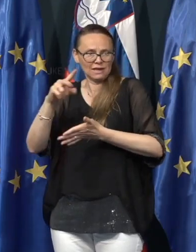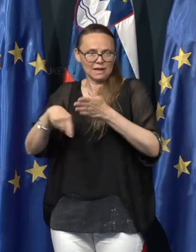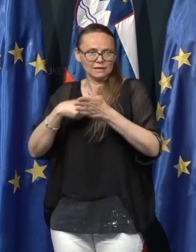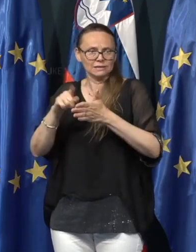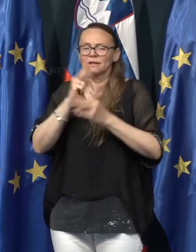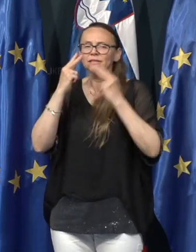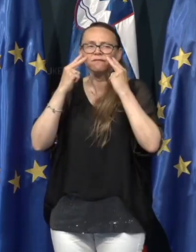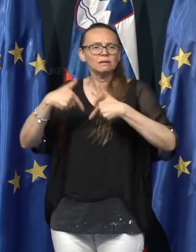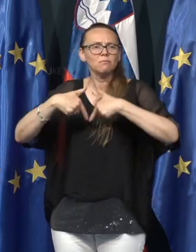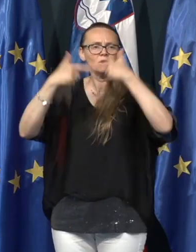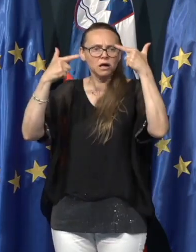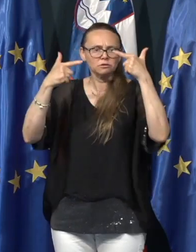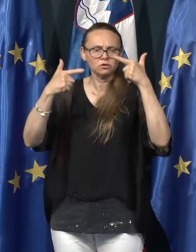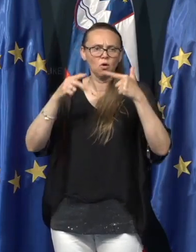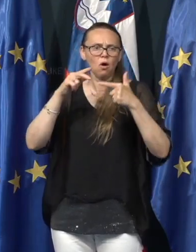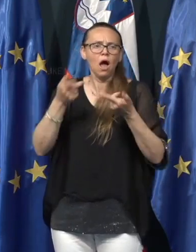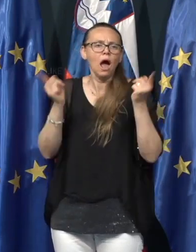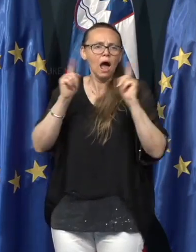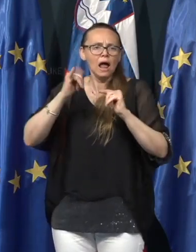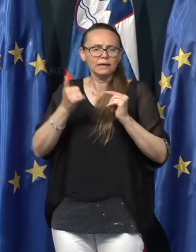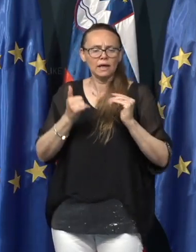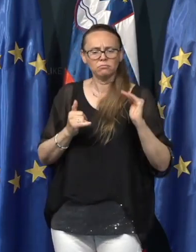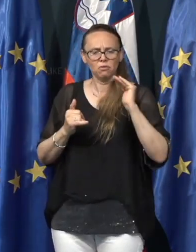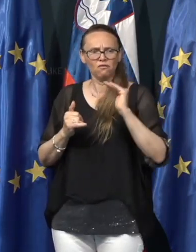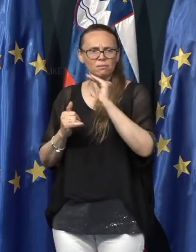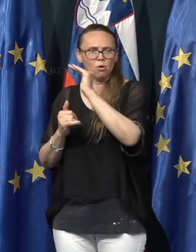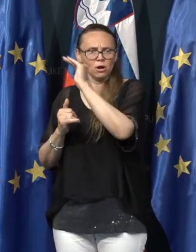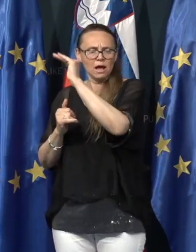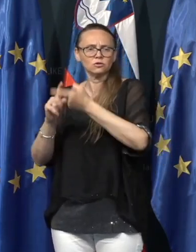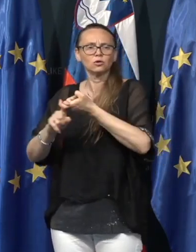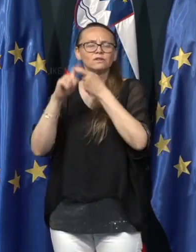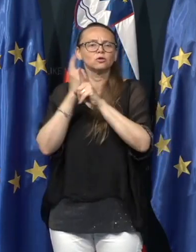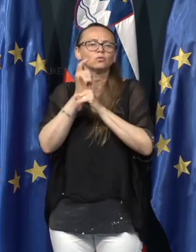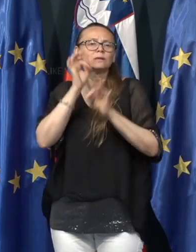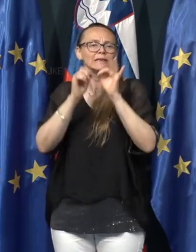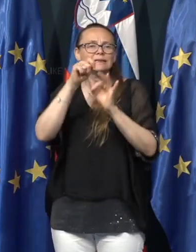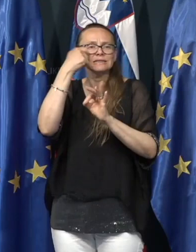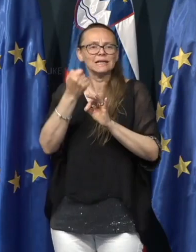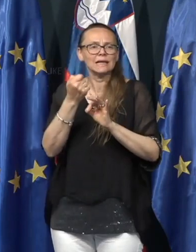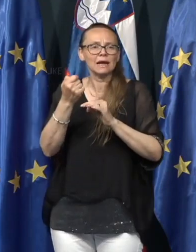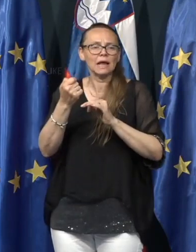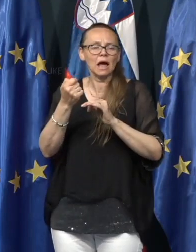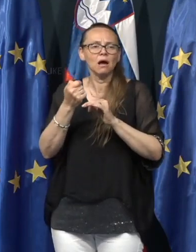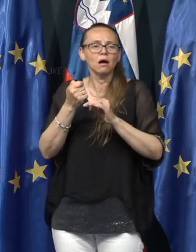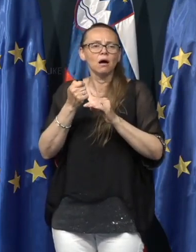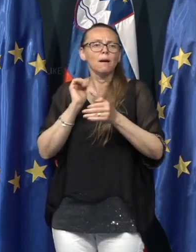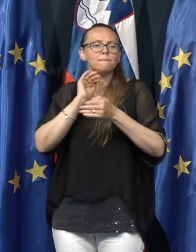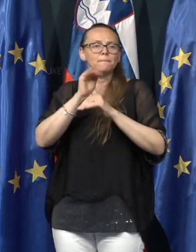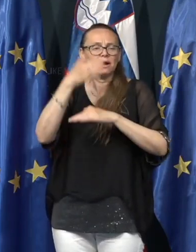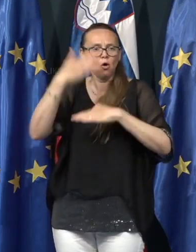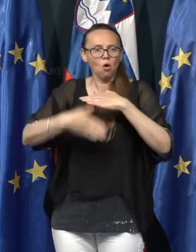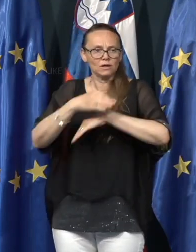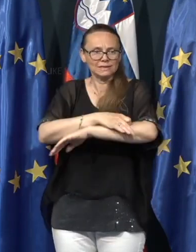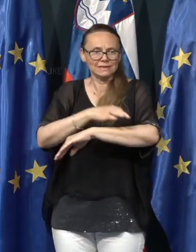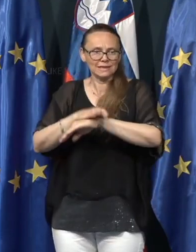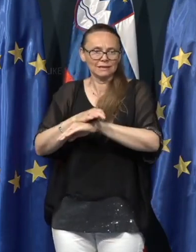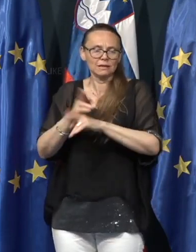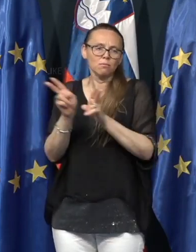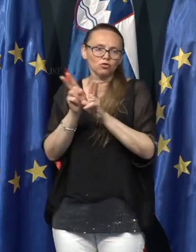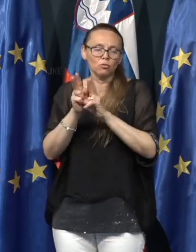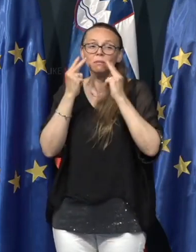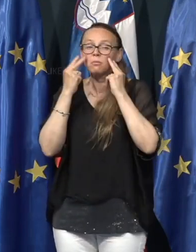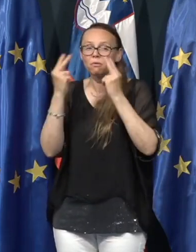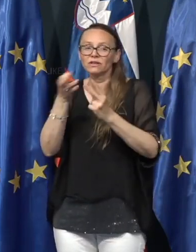nek jasen trend v porastu, odvisne so tudi testiranja tekom koncev tedna in podobno. Torej bomo videli, če ta